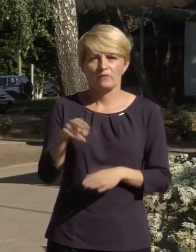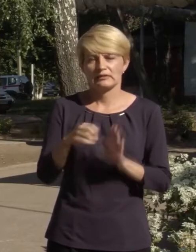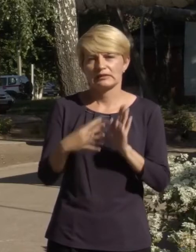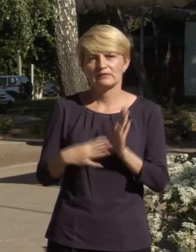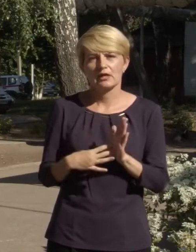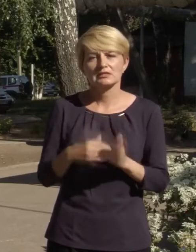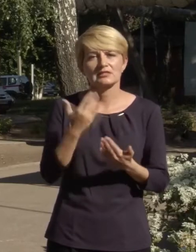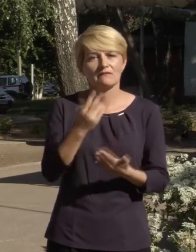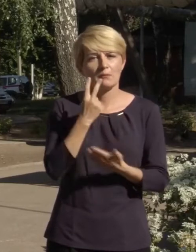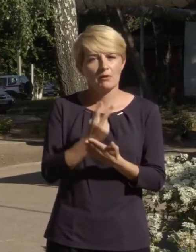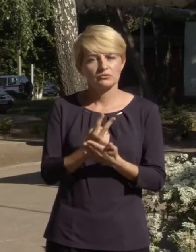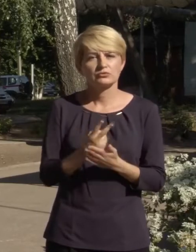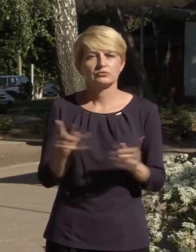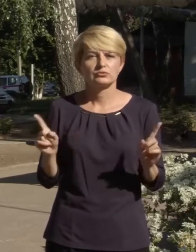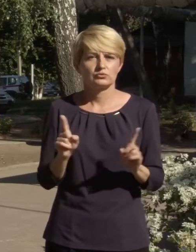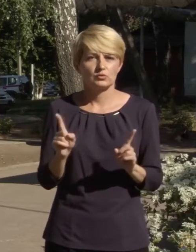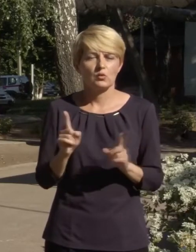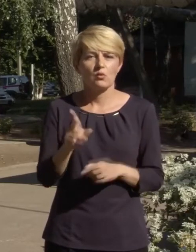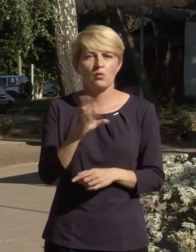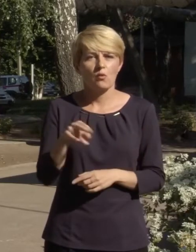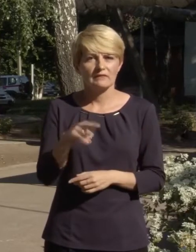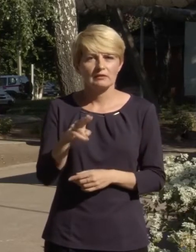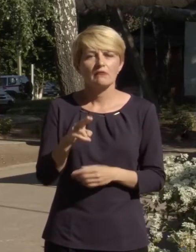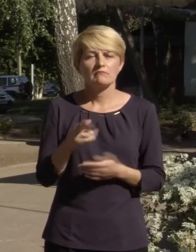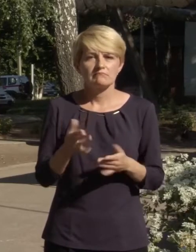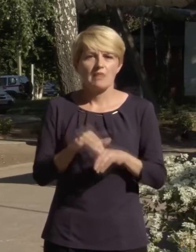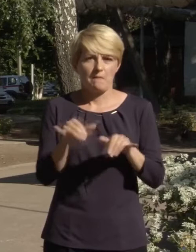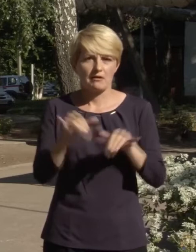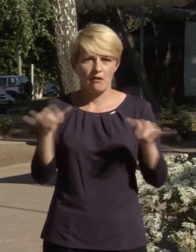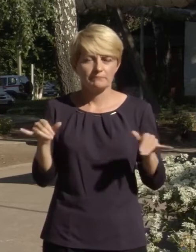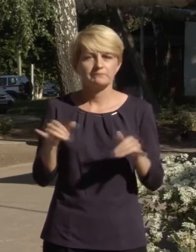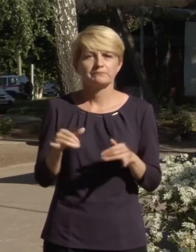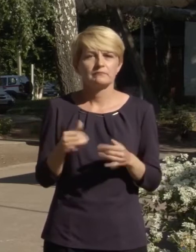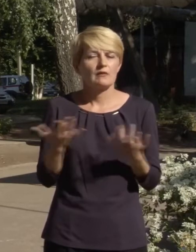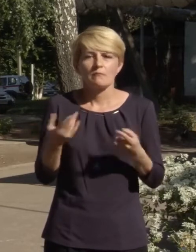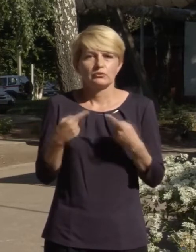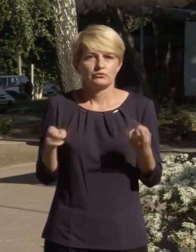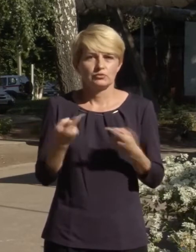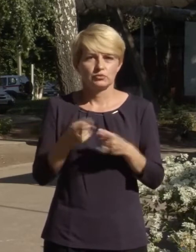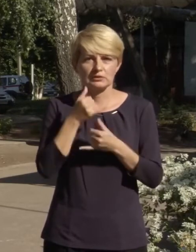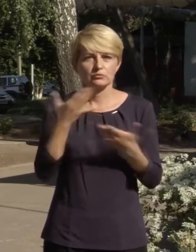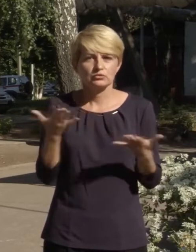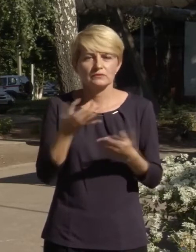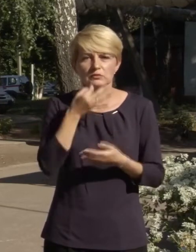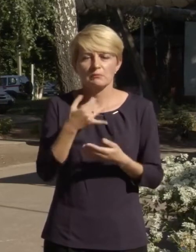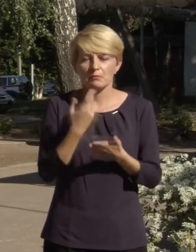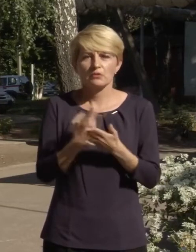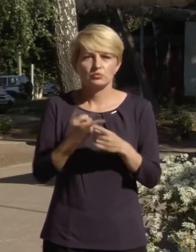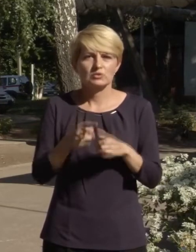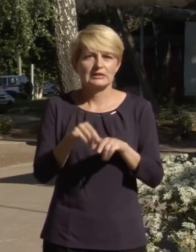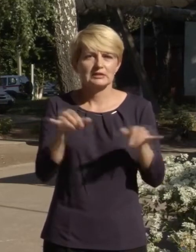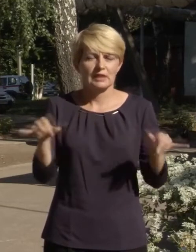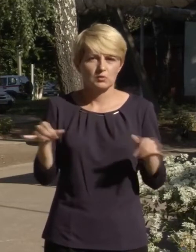Ви бачите, що COVID набирає обертів, по-іншому це неможливо сказати, ми бачимо цю